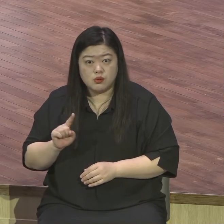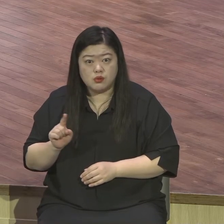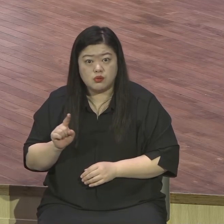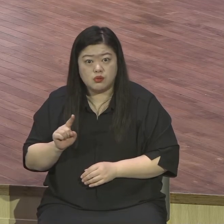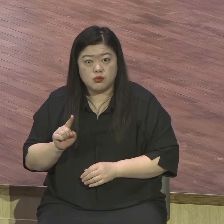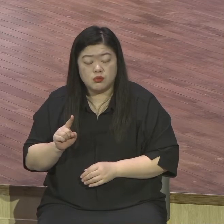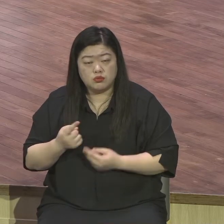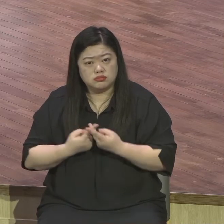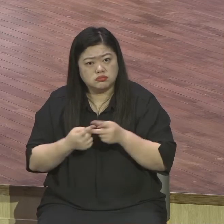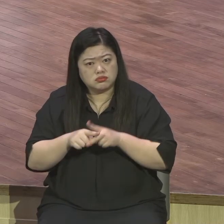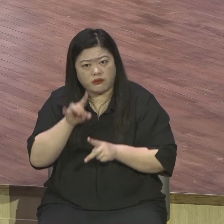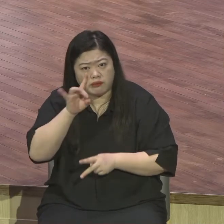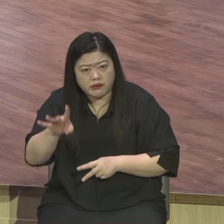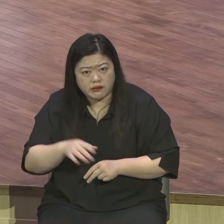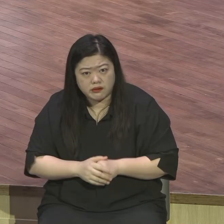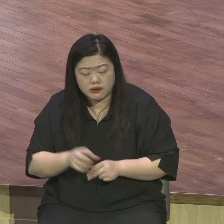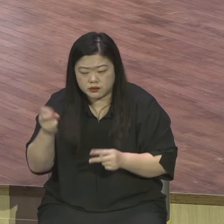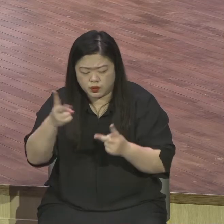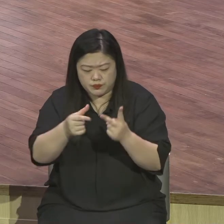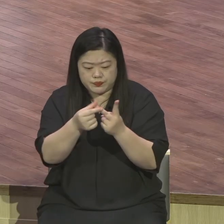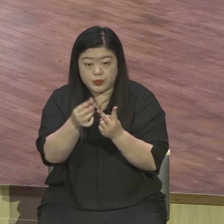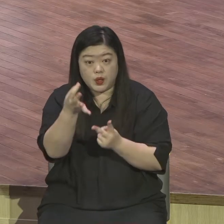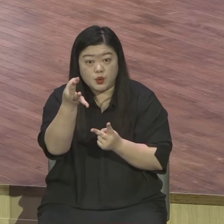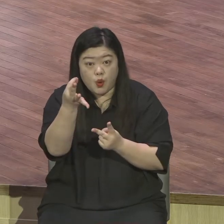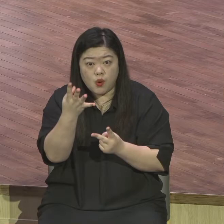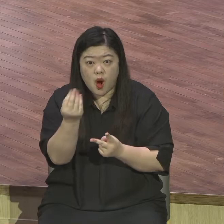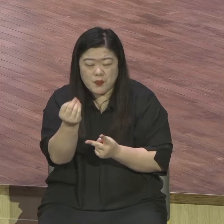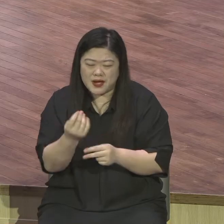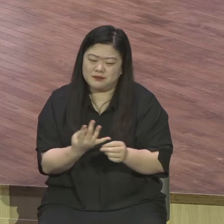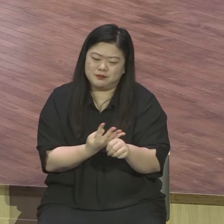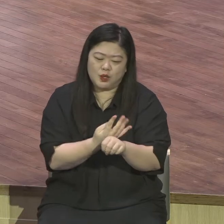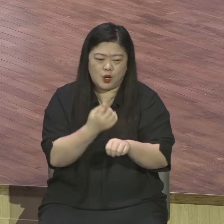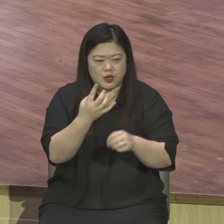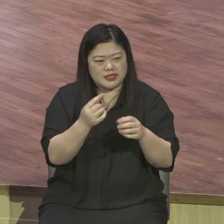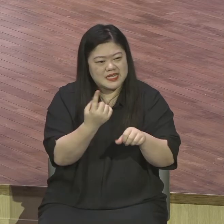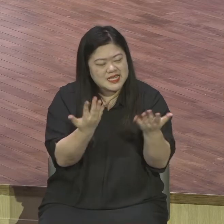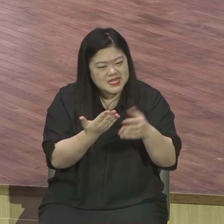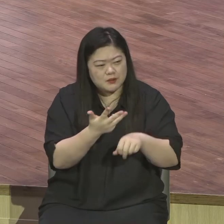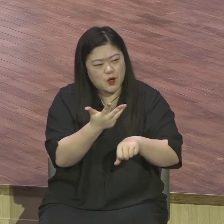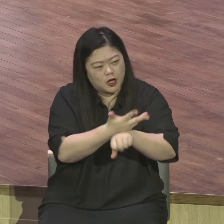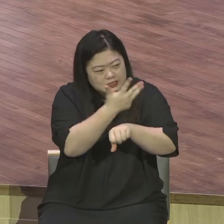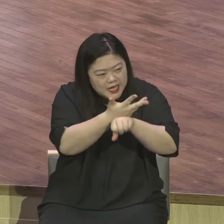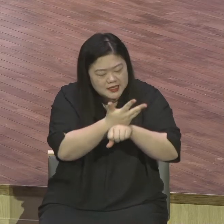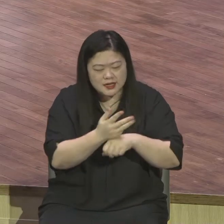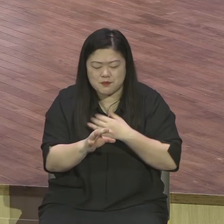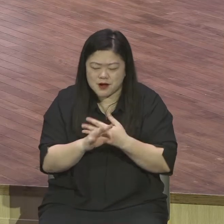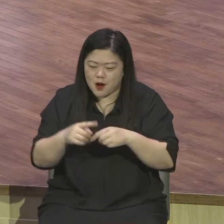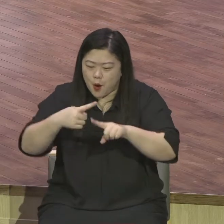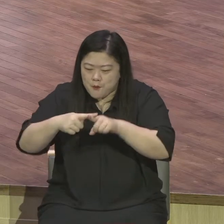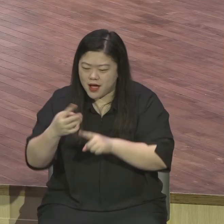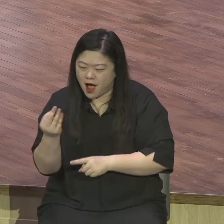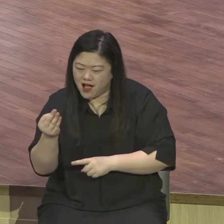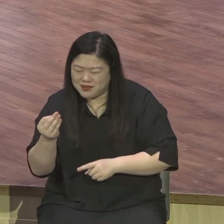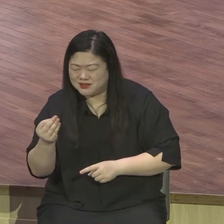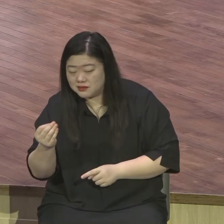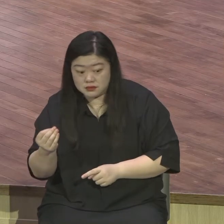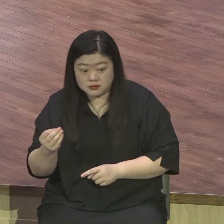인간의 이성으로는 도저히 이해불가 수용불가에요. 이 본문